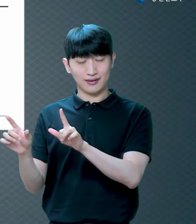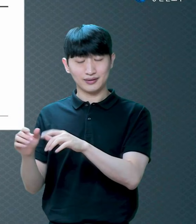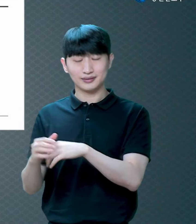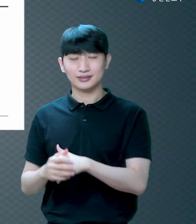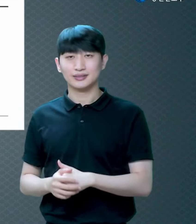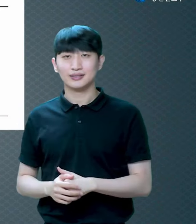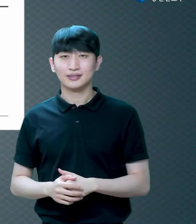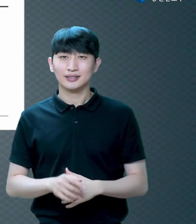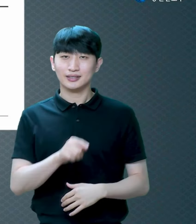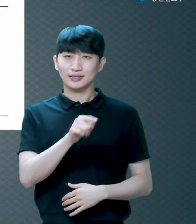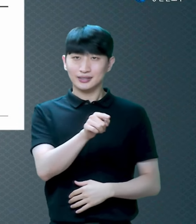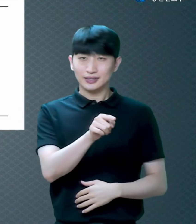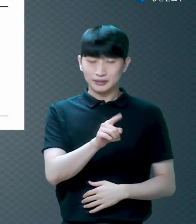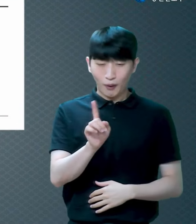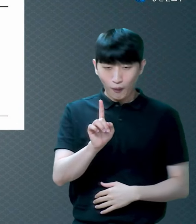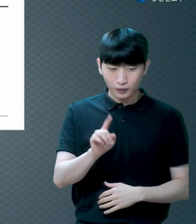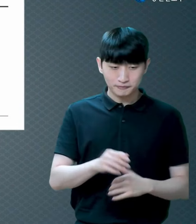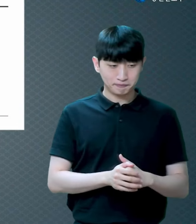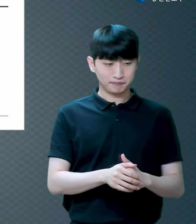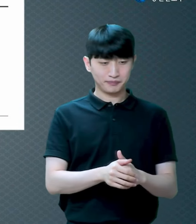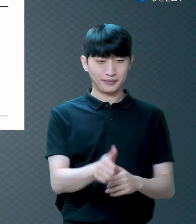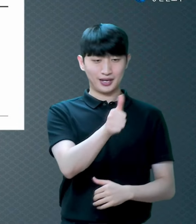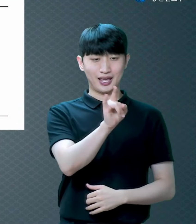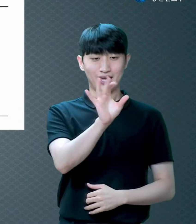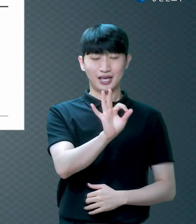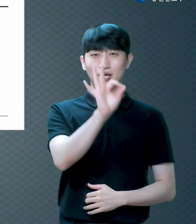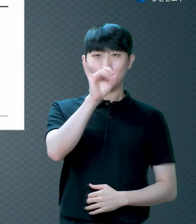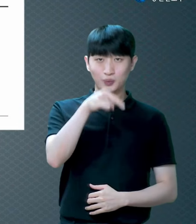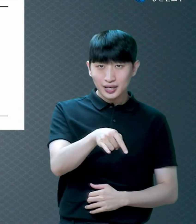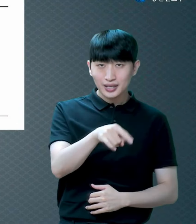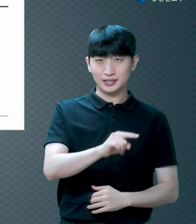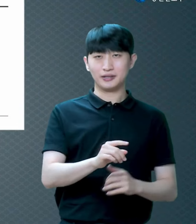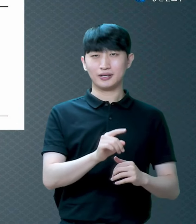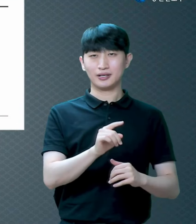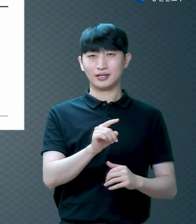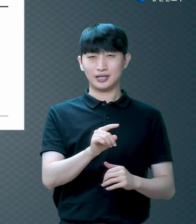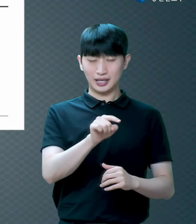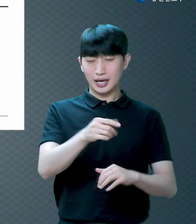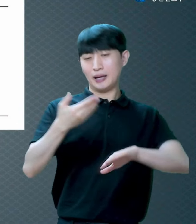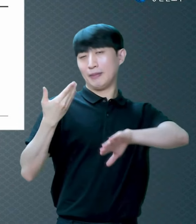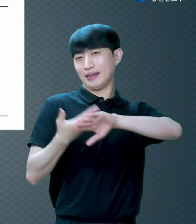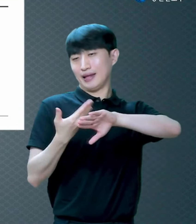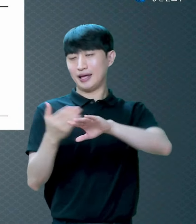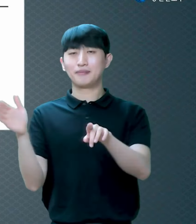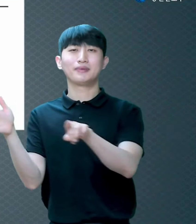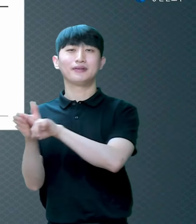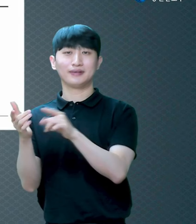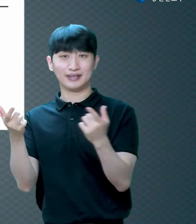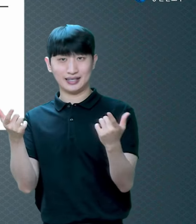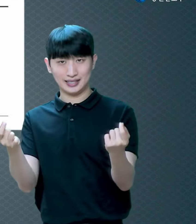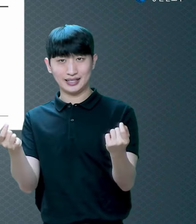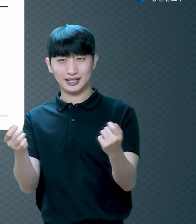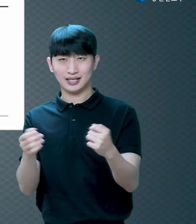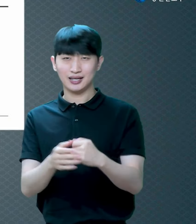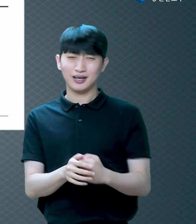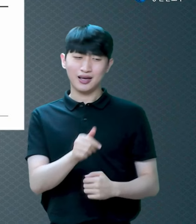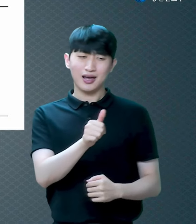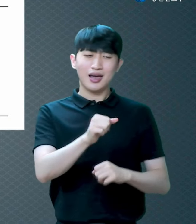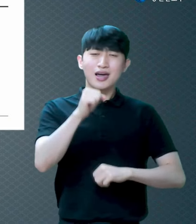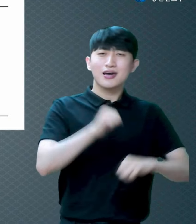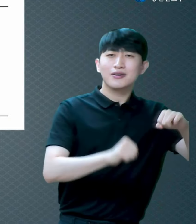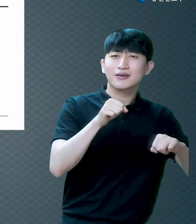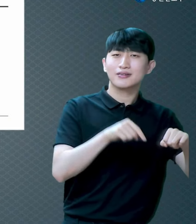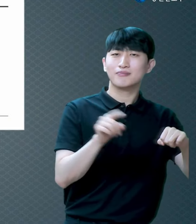반대되는 말입니다 행위라고 하는 것은 뭘 말하냐면 열심히